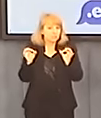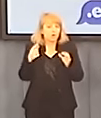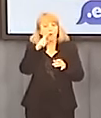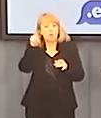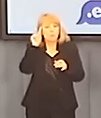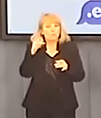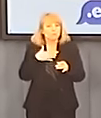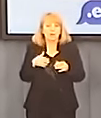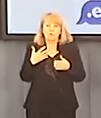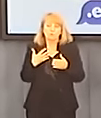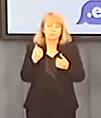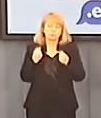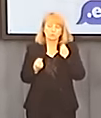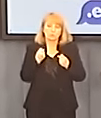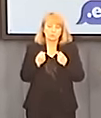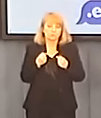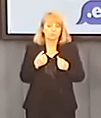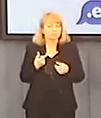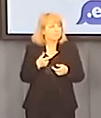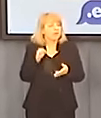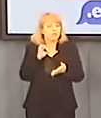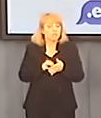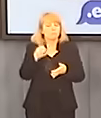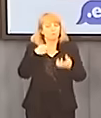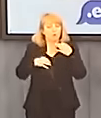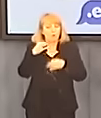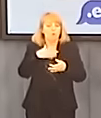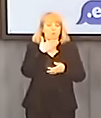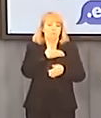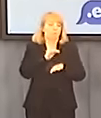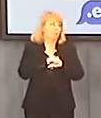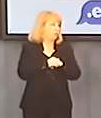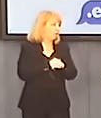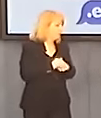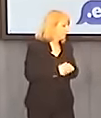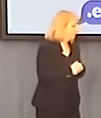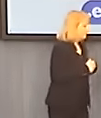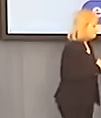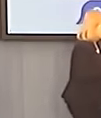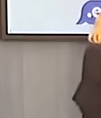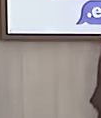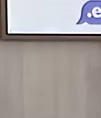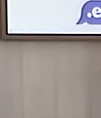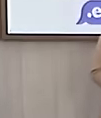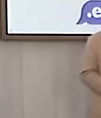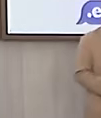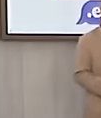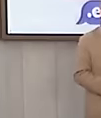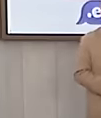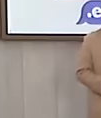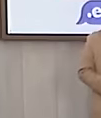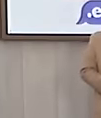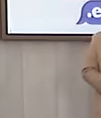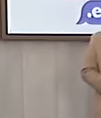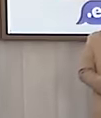łatwo, o czym z pewnością zapewni Państwa mój kolega. Proszę Państwa, prosumenci rzeczywiście nie mają łatwo.